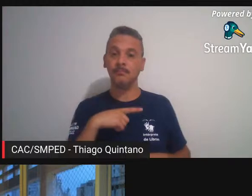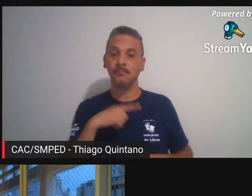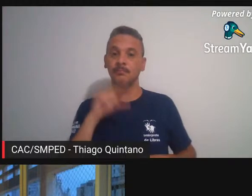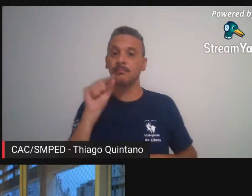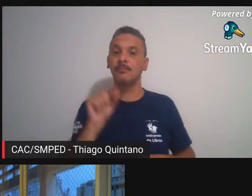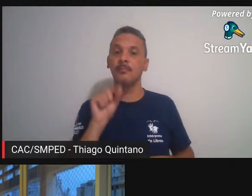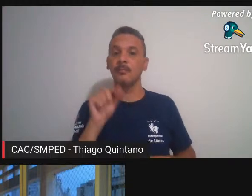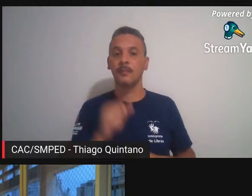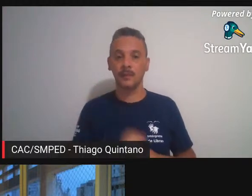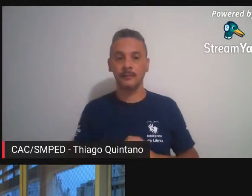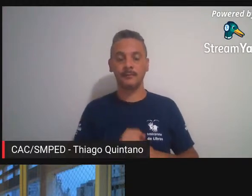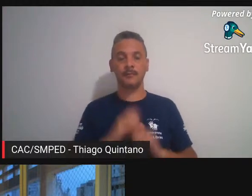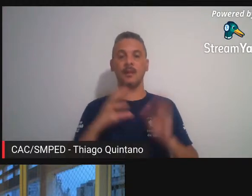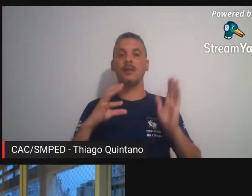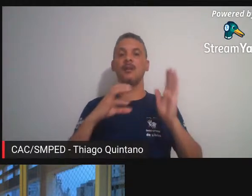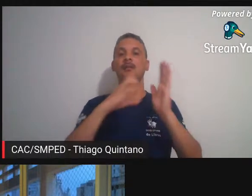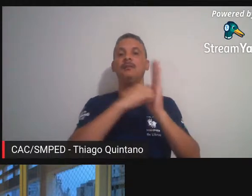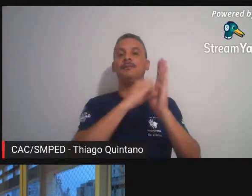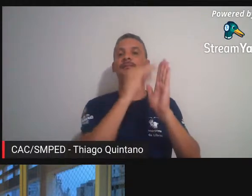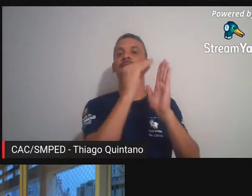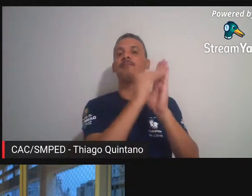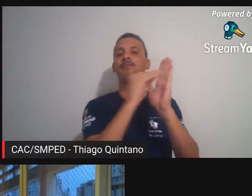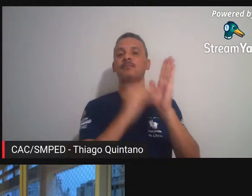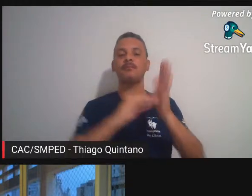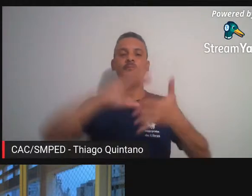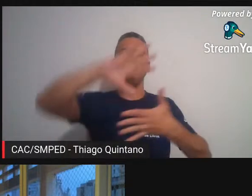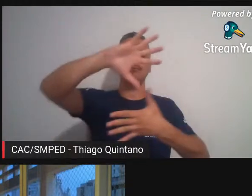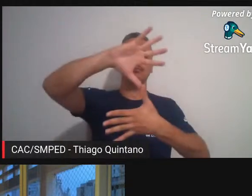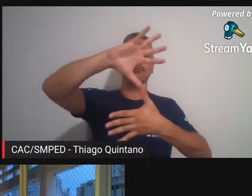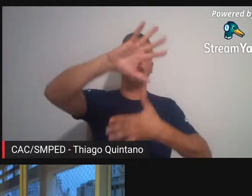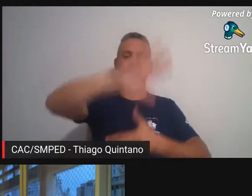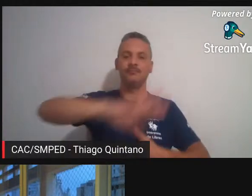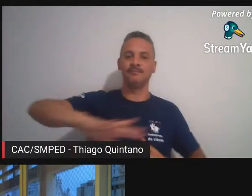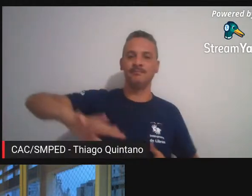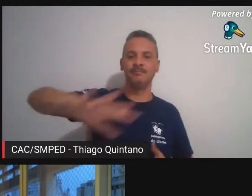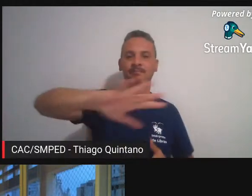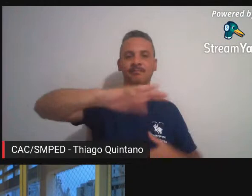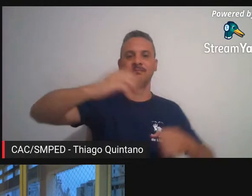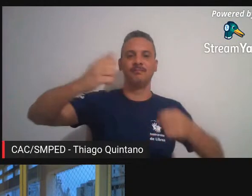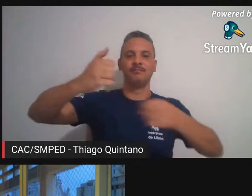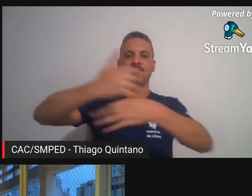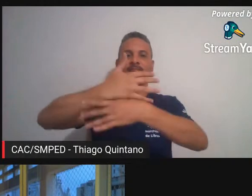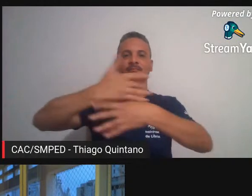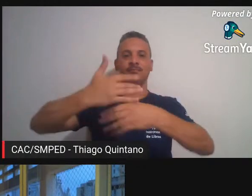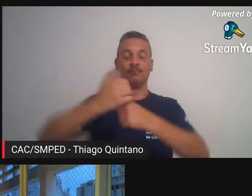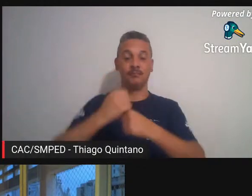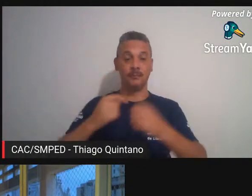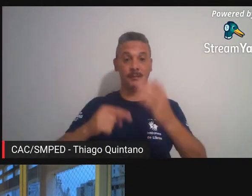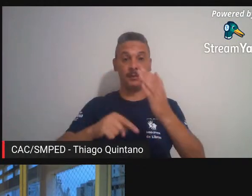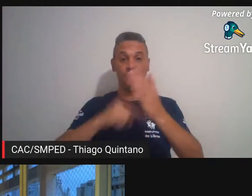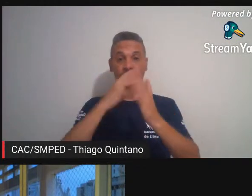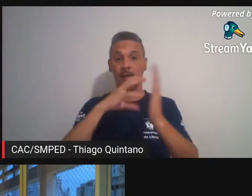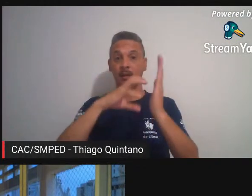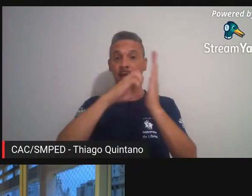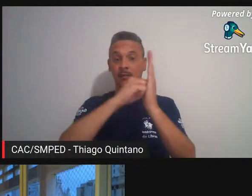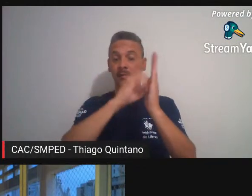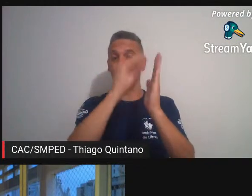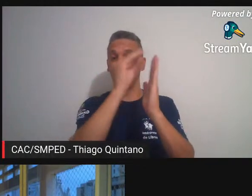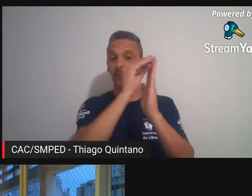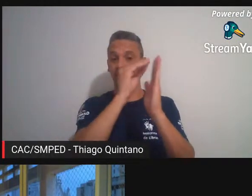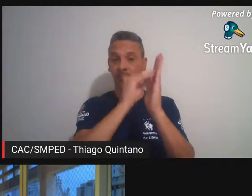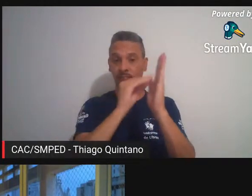o registro do território da cidade primeiro foi feito um registro pelo